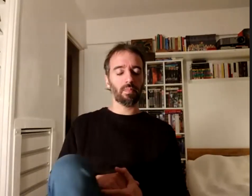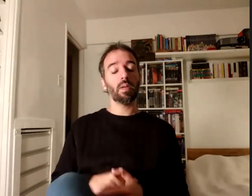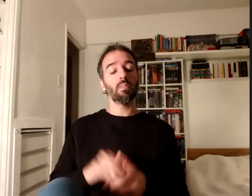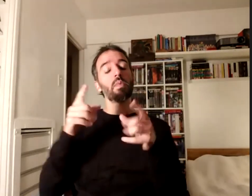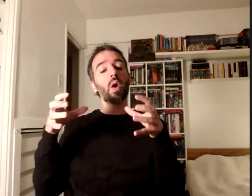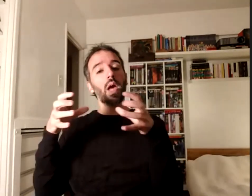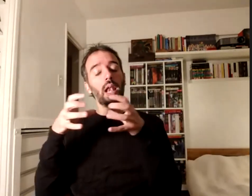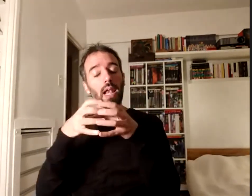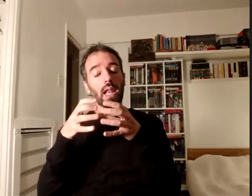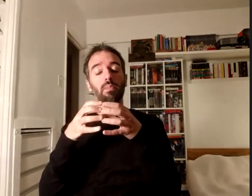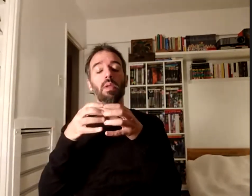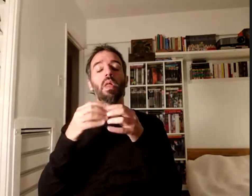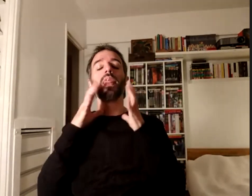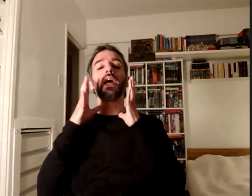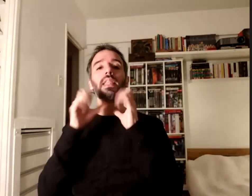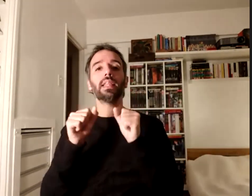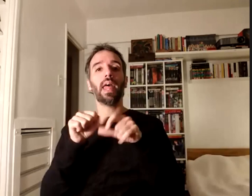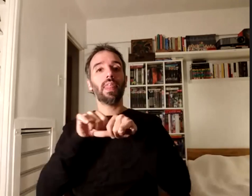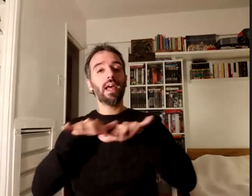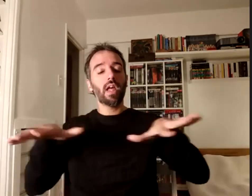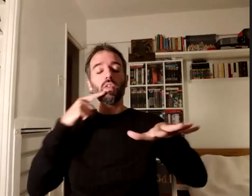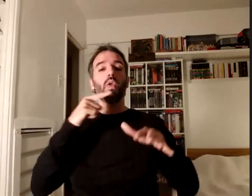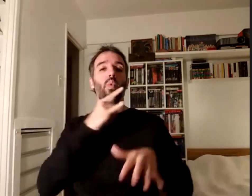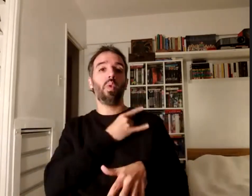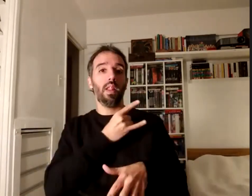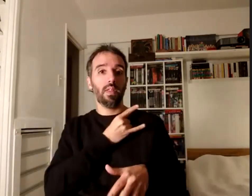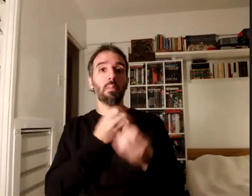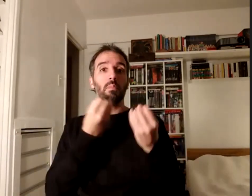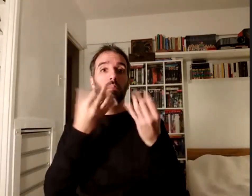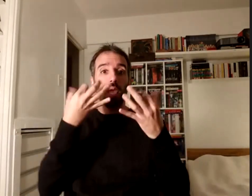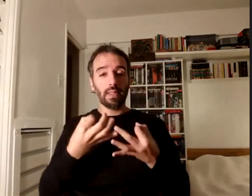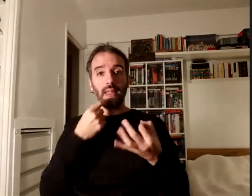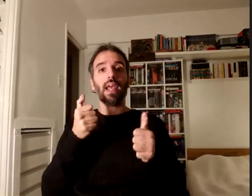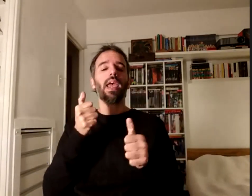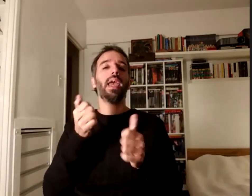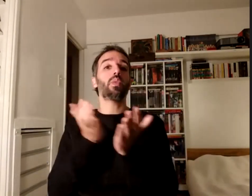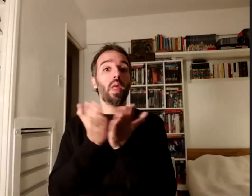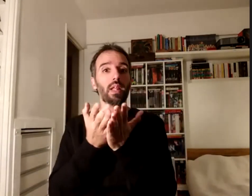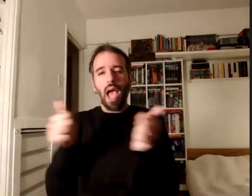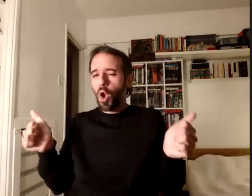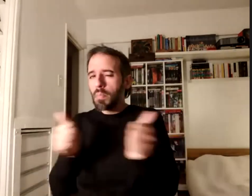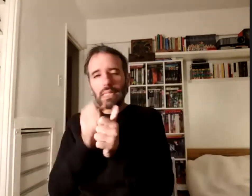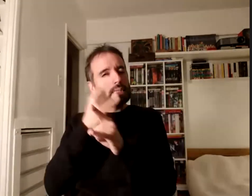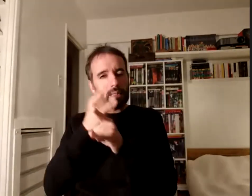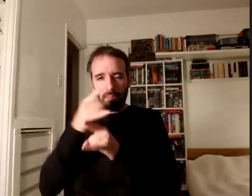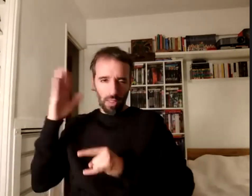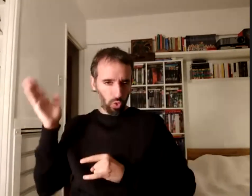Universitaria y Bienestar Estudiatil que nos acompaña siempre en todo a lo largo de estos años hemos